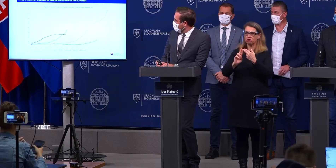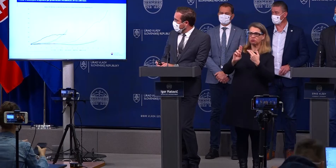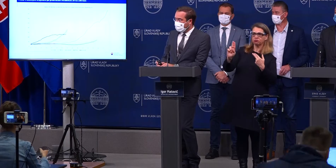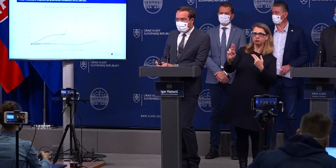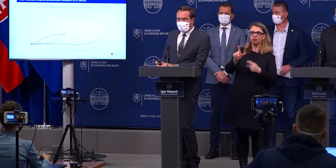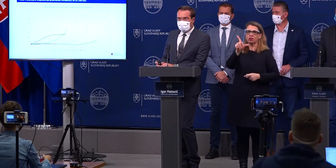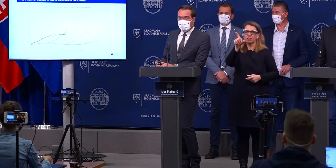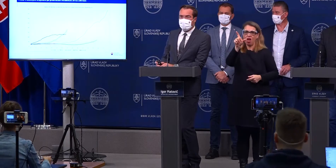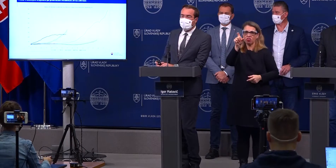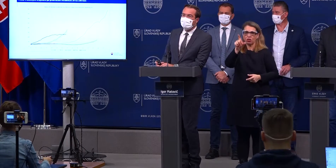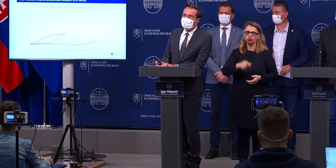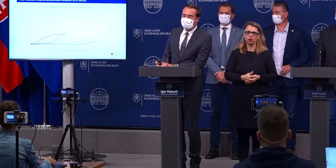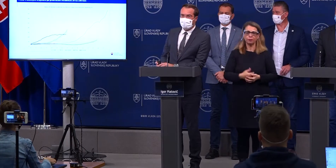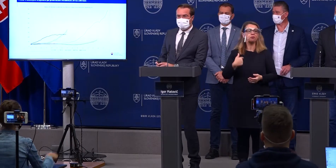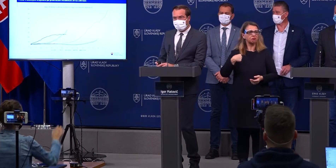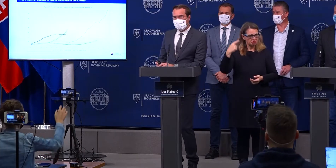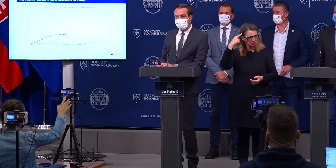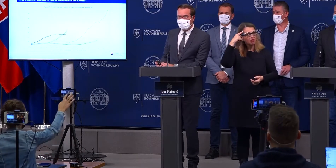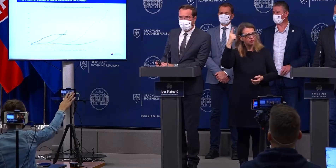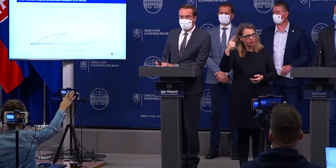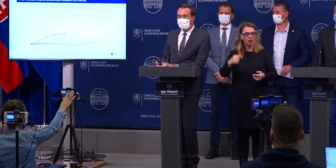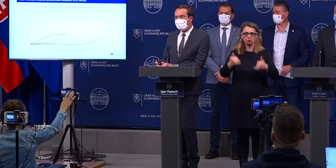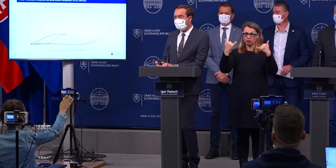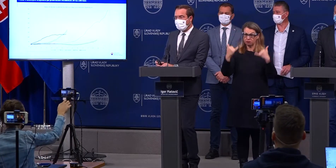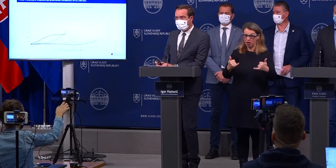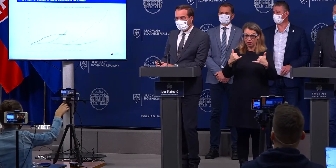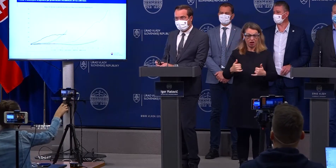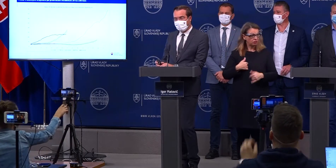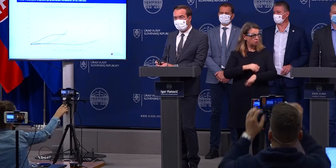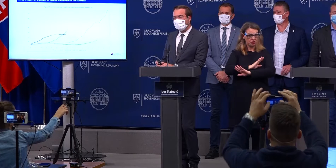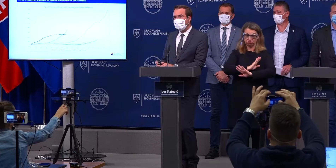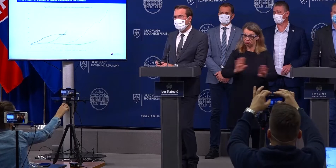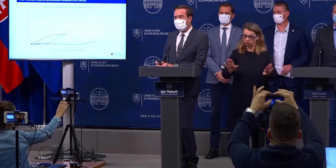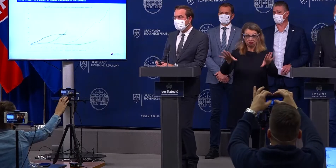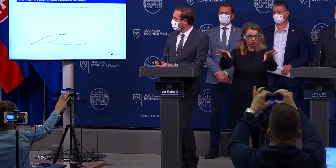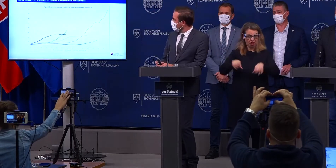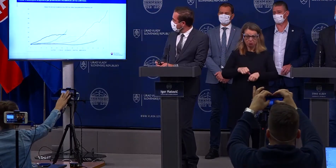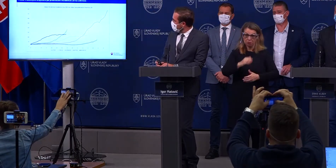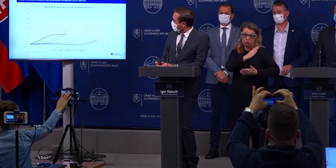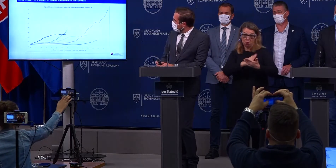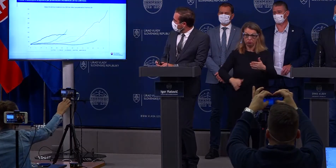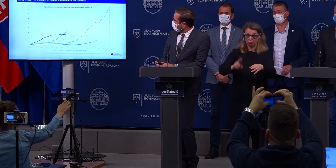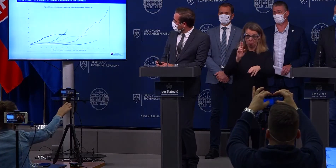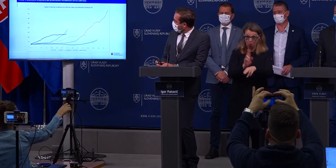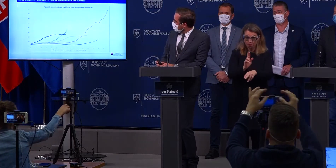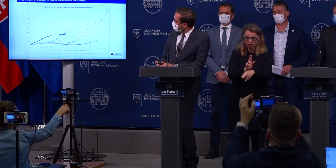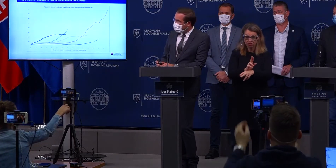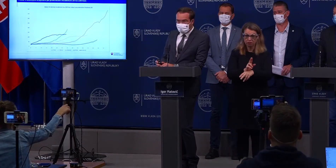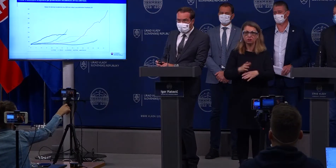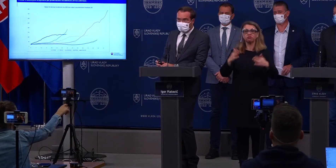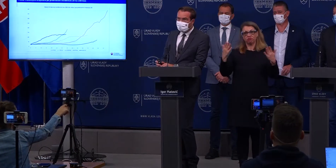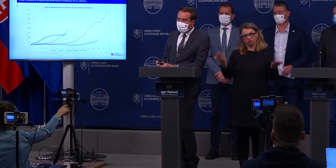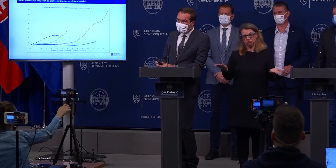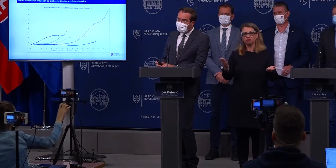A vedeli sme, že pokiaľ v tejto situácii nepríjmeme razantné opatrenia, táto krivka